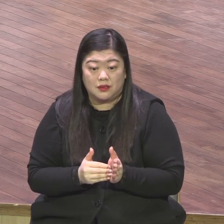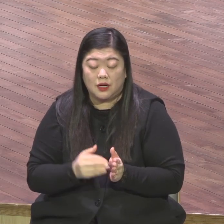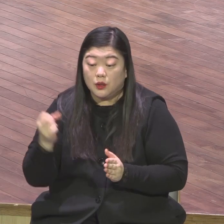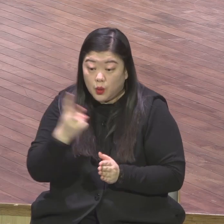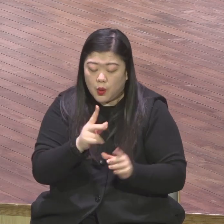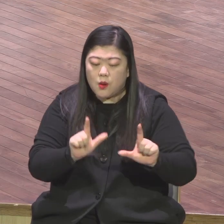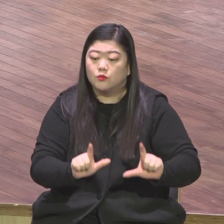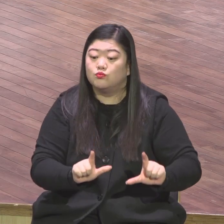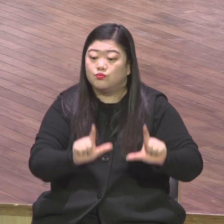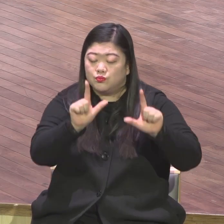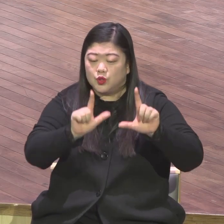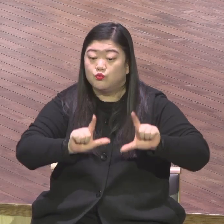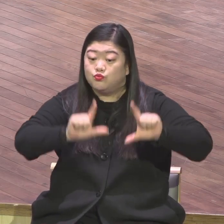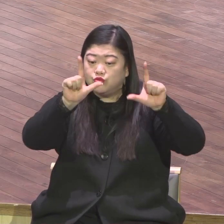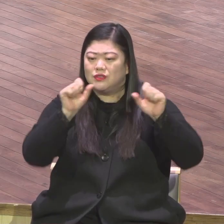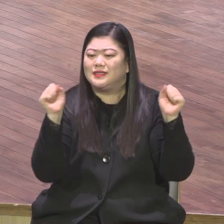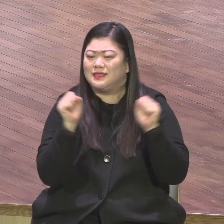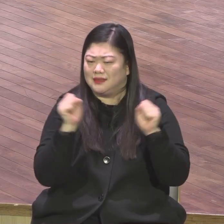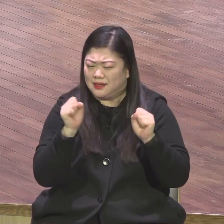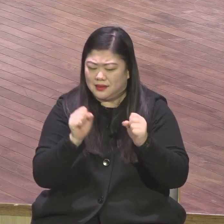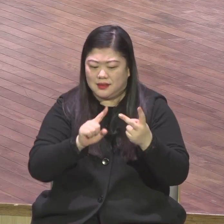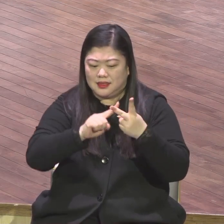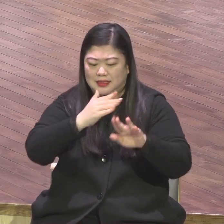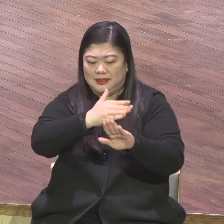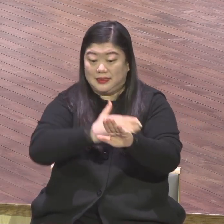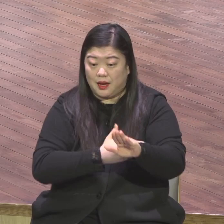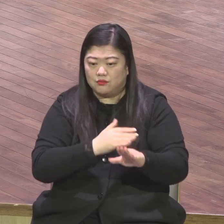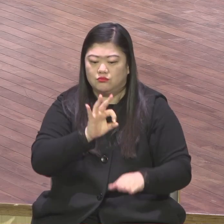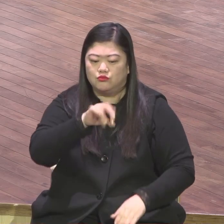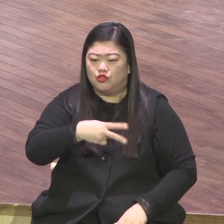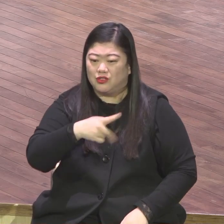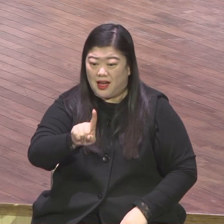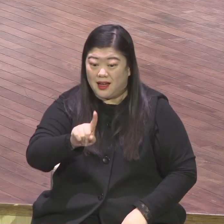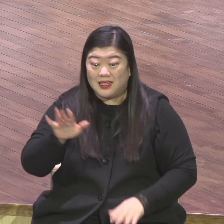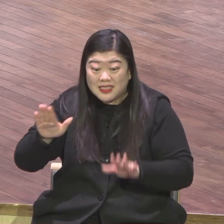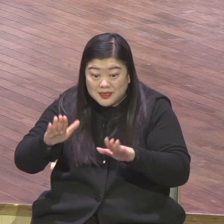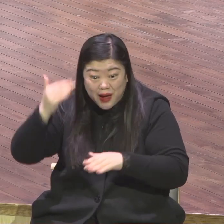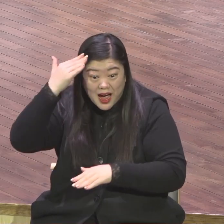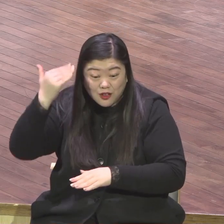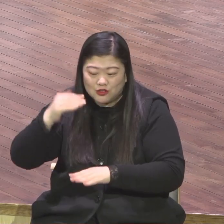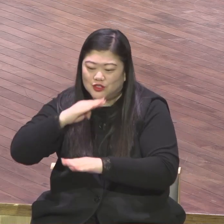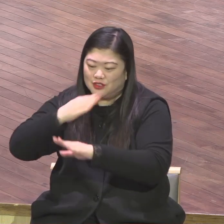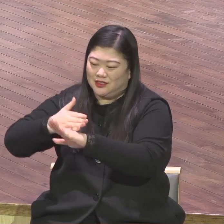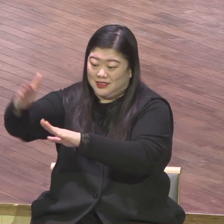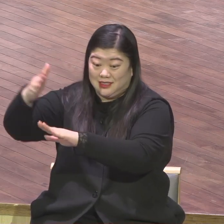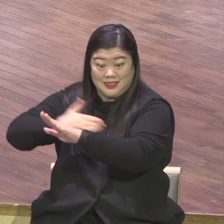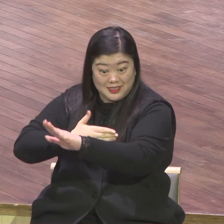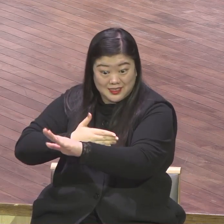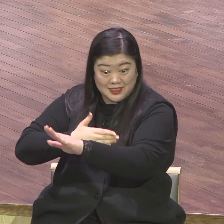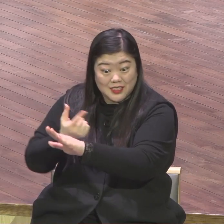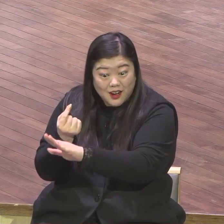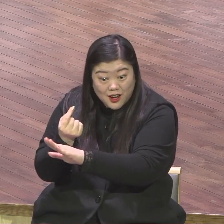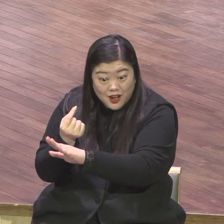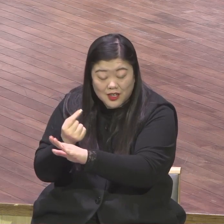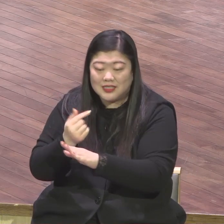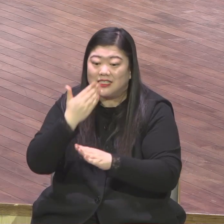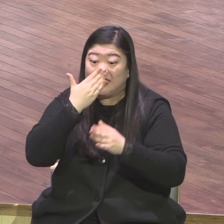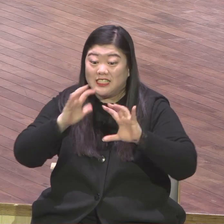남유다 북이스라엘 이 한나라인데 우리 남북이 갈라진 것처럼 갈라지는데 북이스라엘에 대한 심판의 메시지가